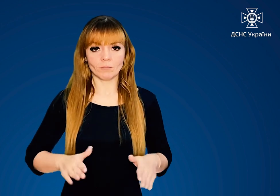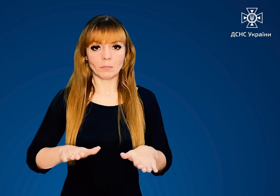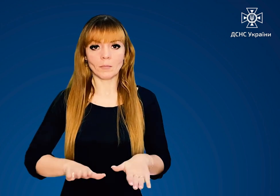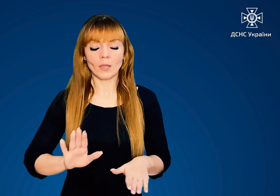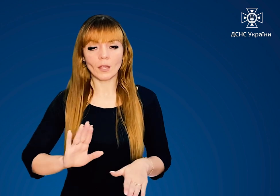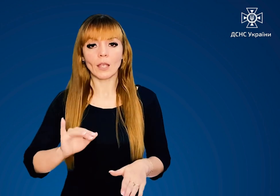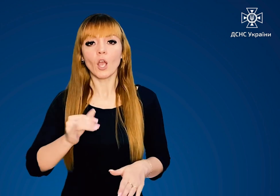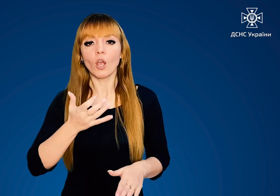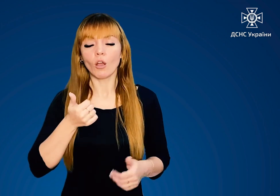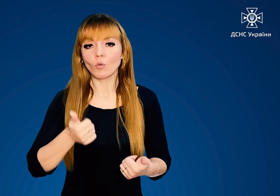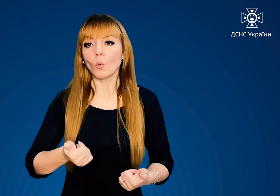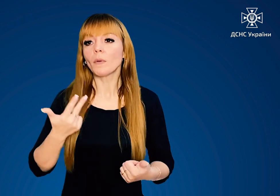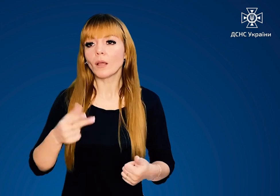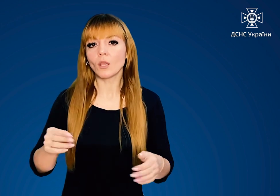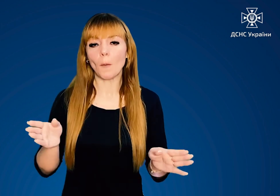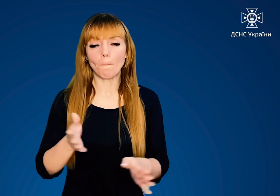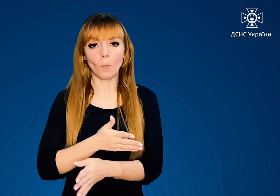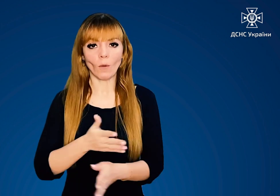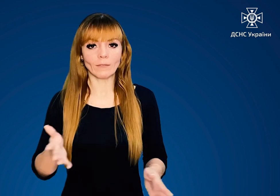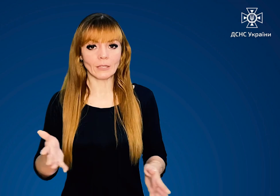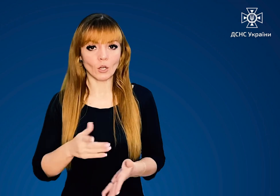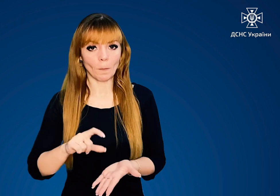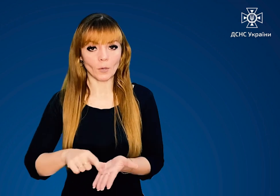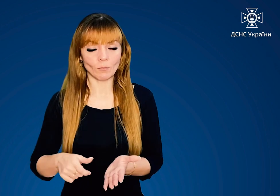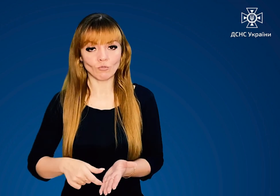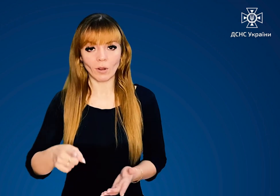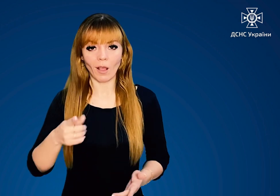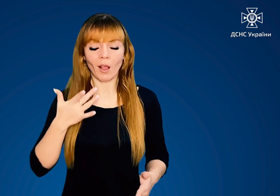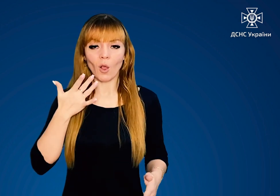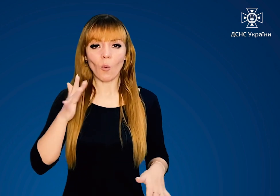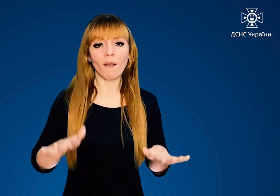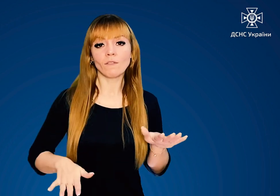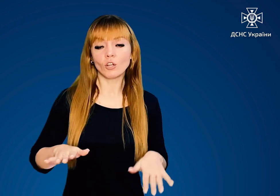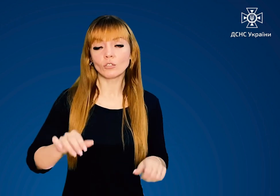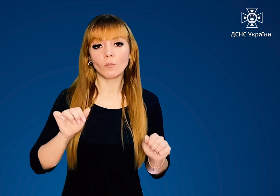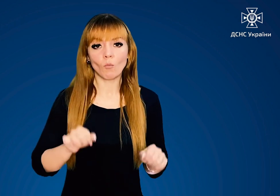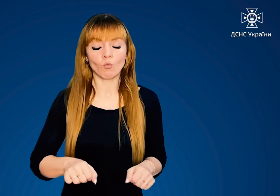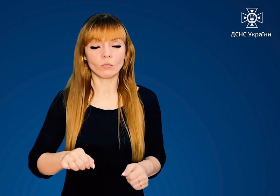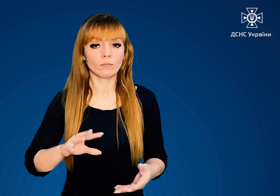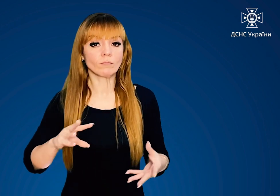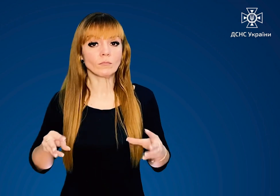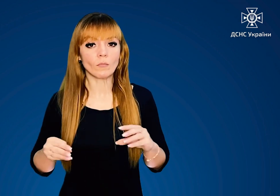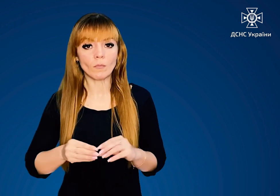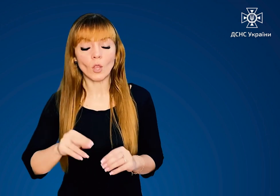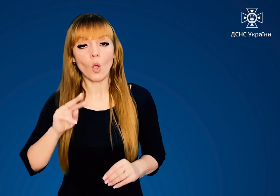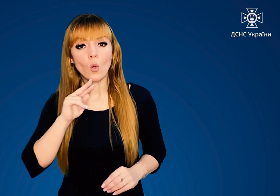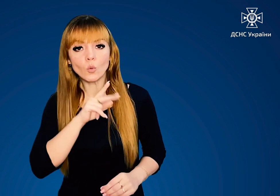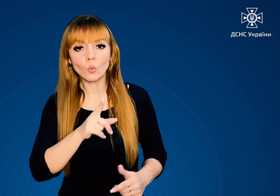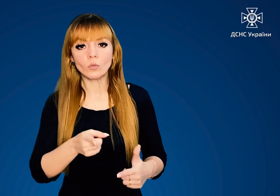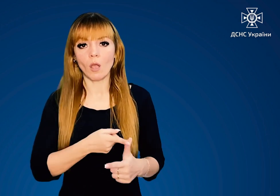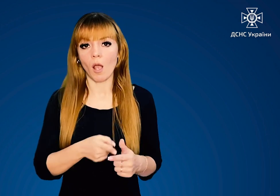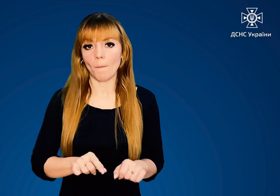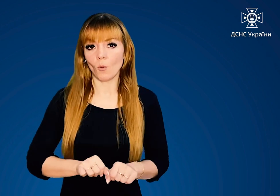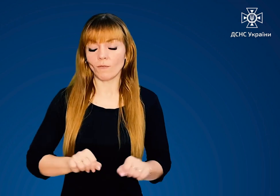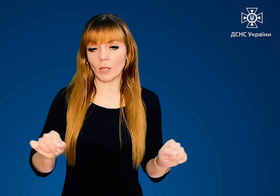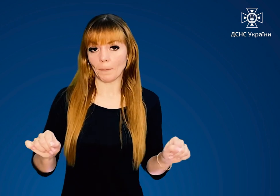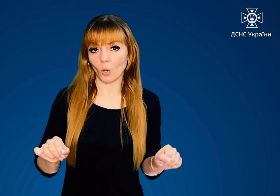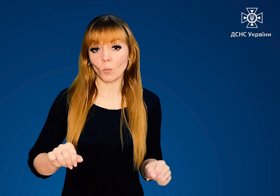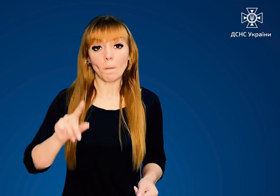провітрюваних приміщеннях Легковажність може призвести до отруєння або вибуху Пам